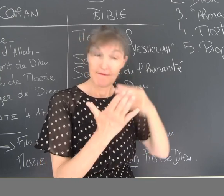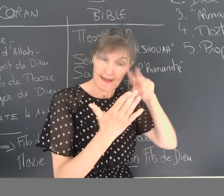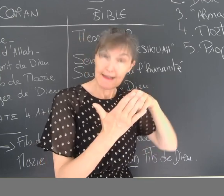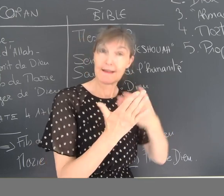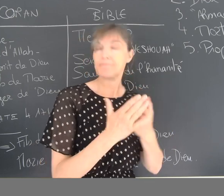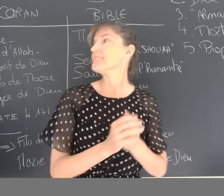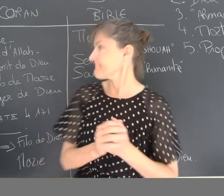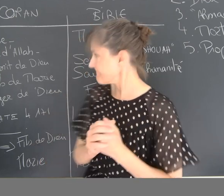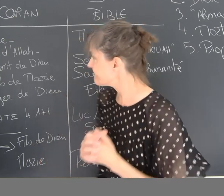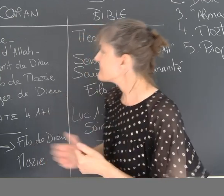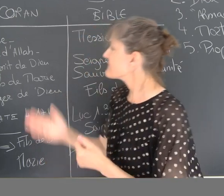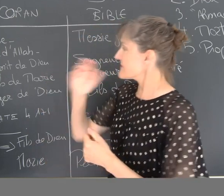C'est ce qu'on lit.